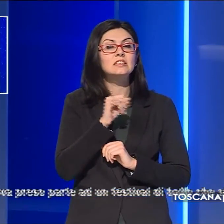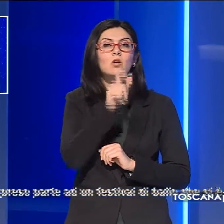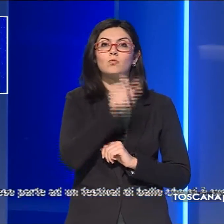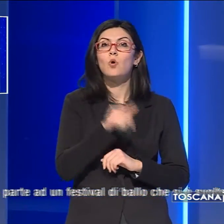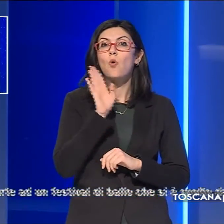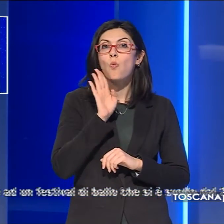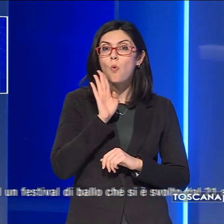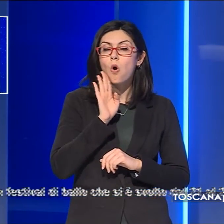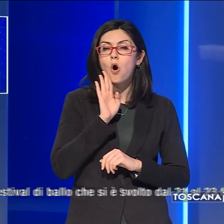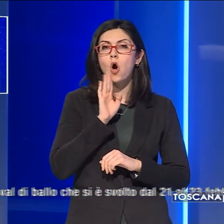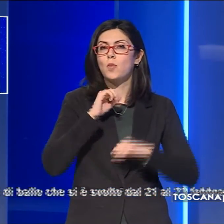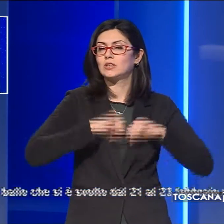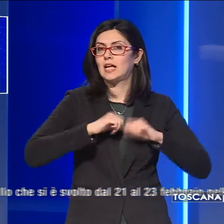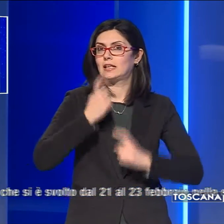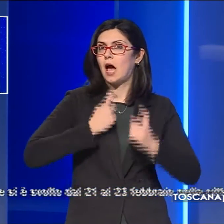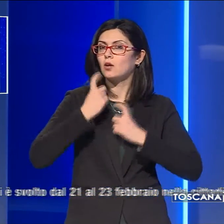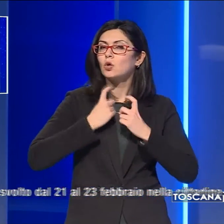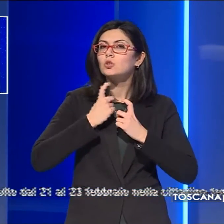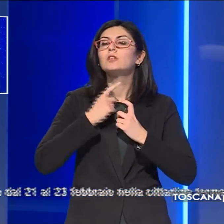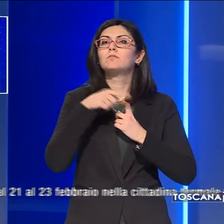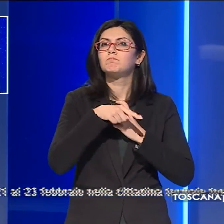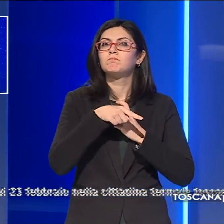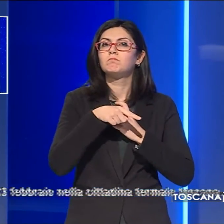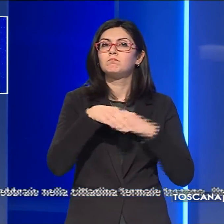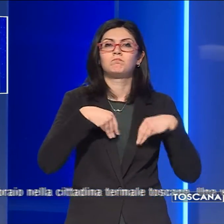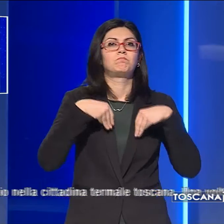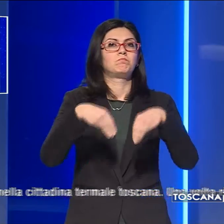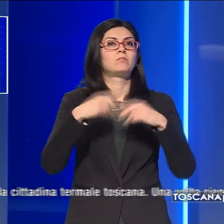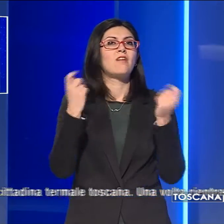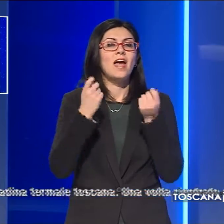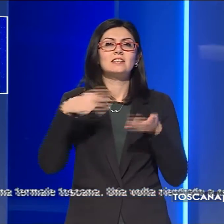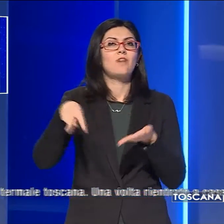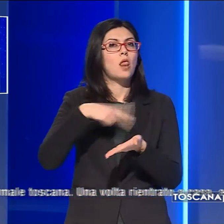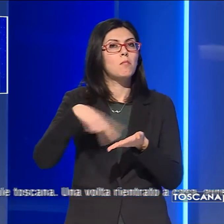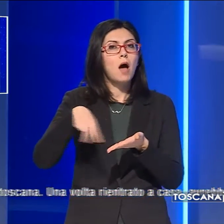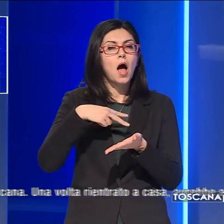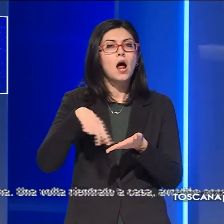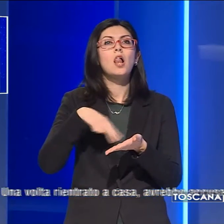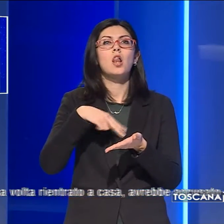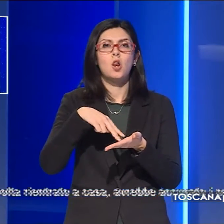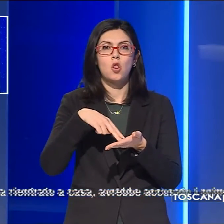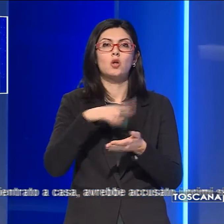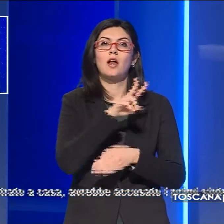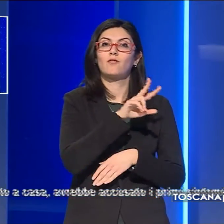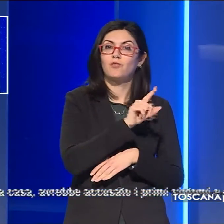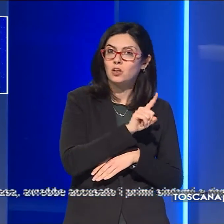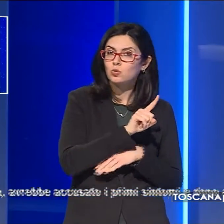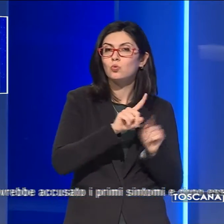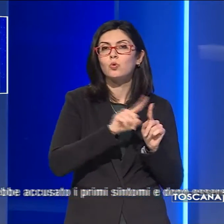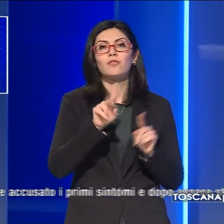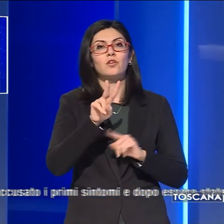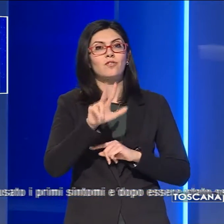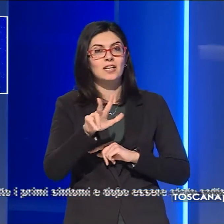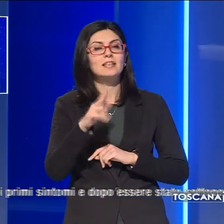secondo quanto ricostruito dai sanitari, che aveva preso parte ad un festival di ballo che si è svolto dal 21 al 23